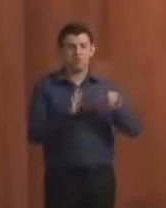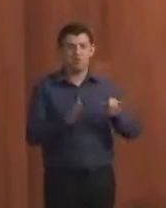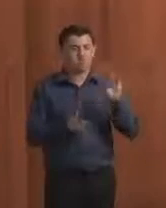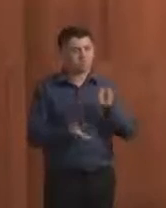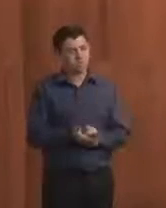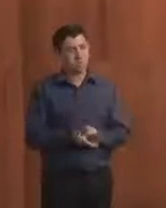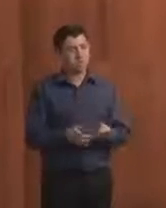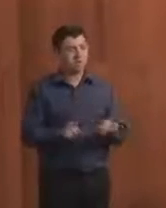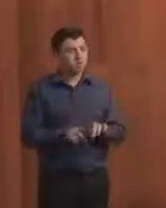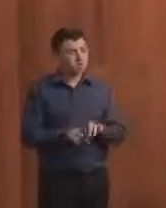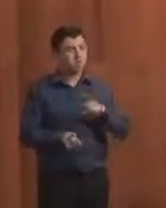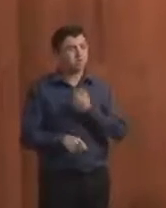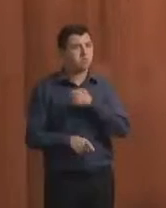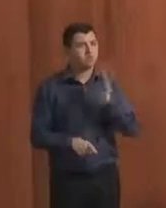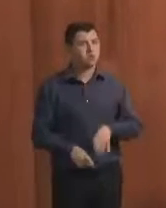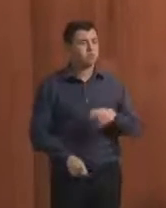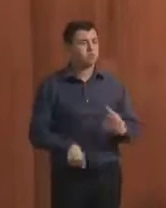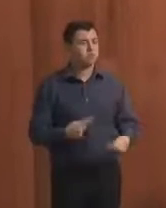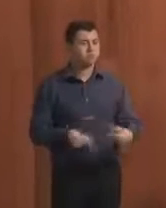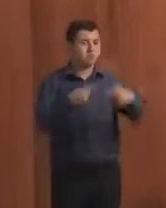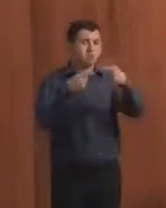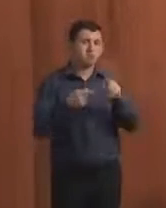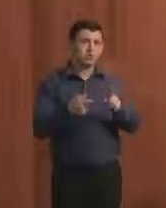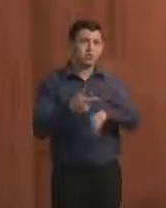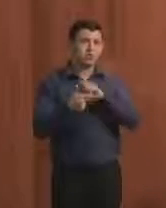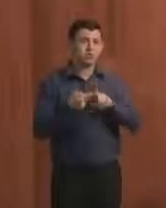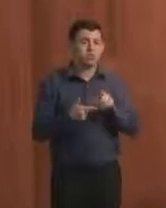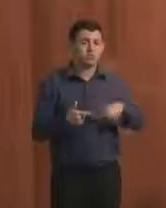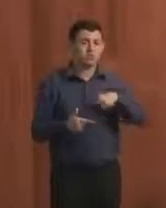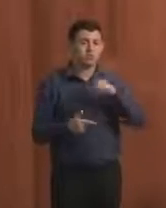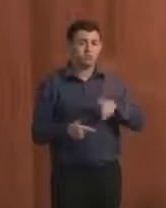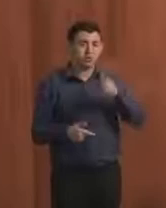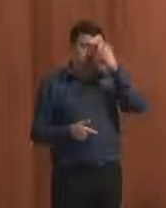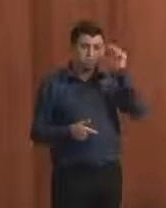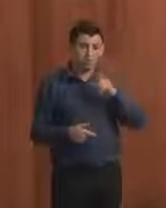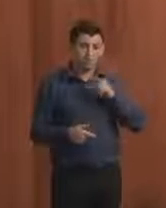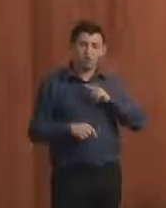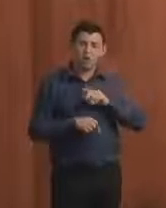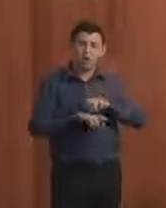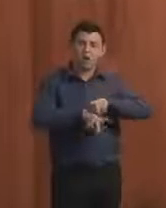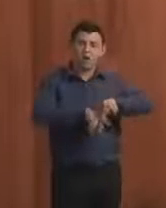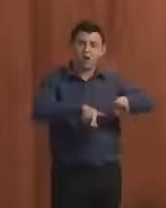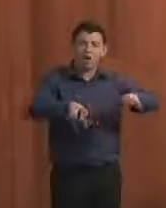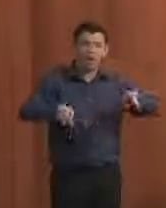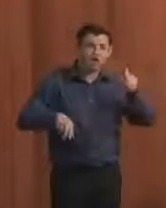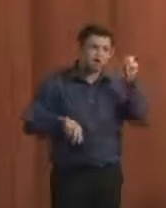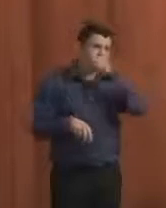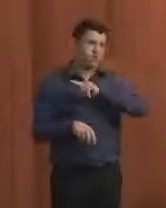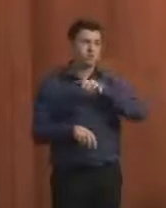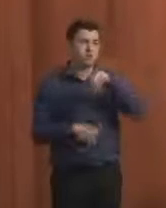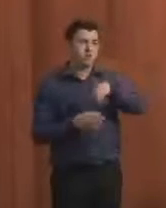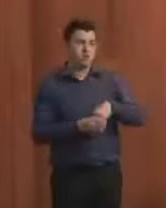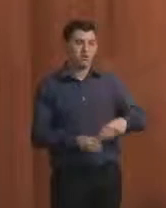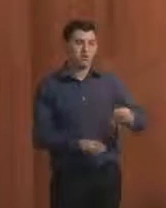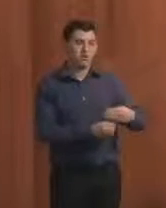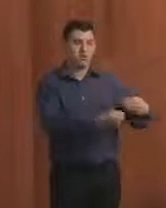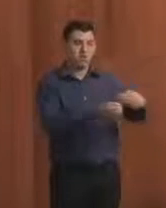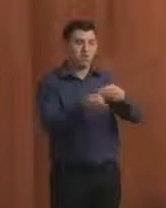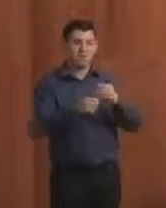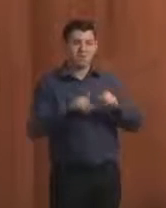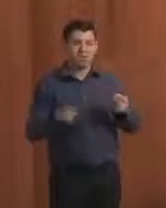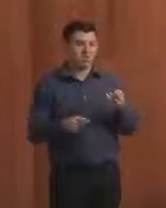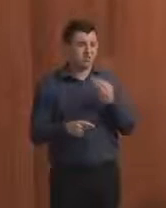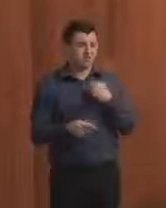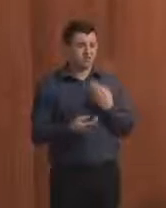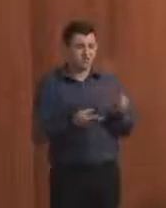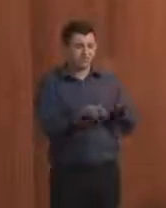Também o que foi discutido é que a gente sabe que as dificuldades maiores estão nesses municípios, mas isso não pode ficar restrito